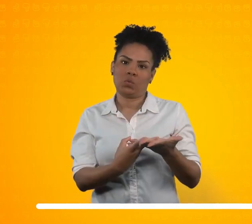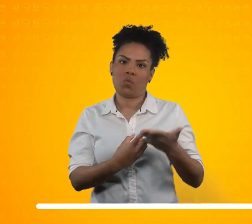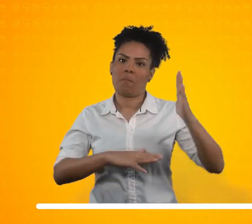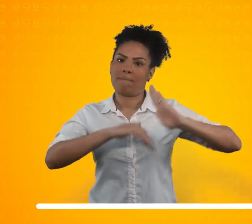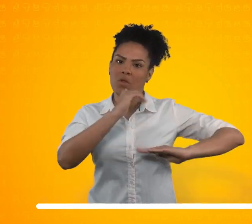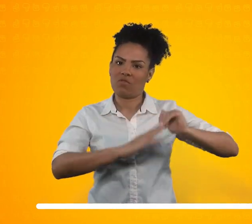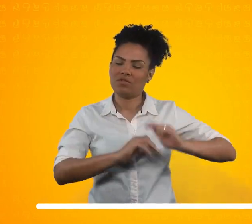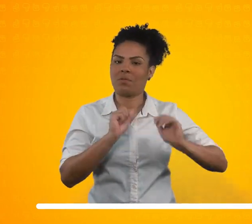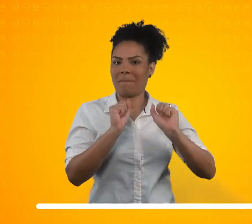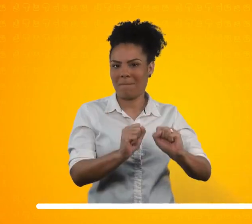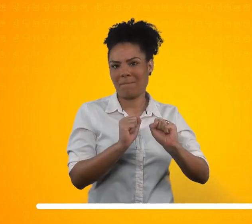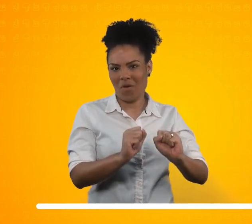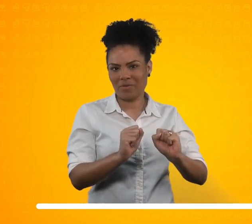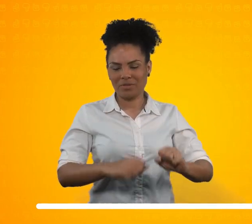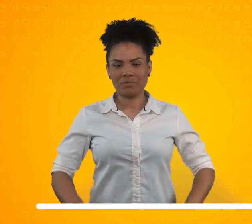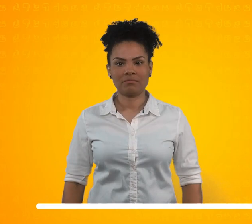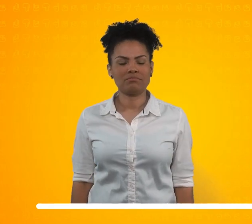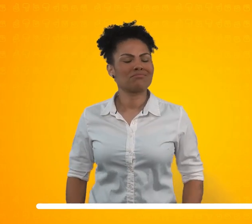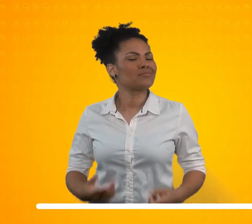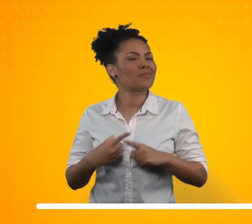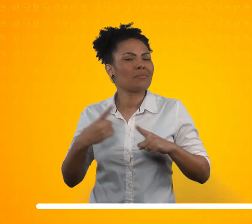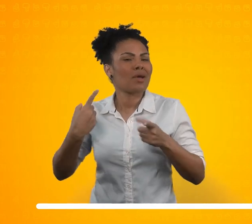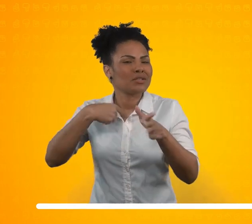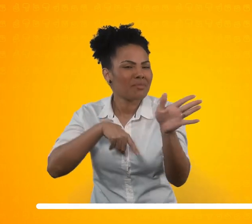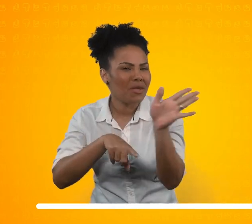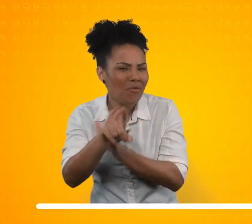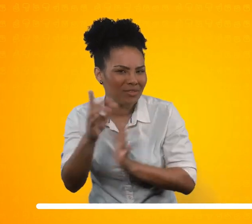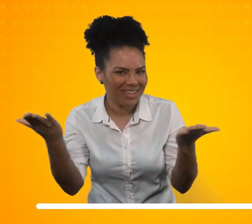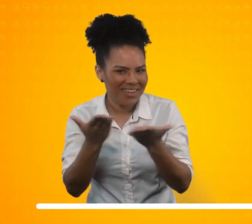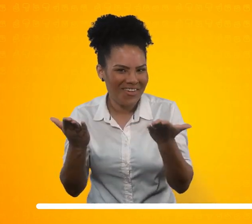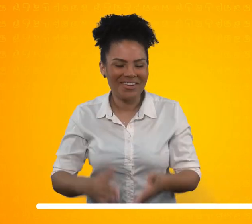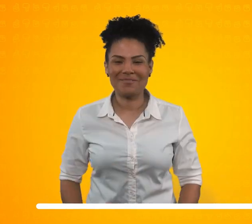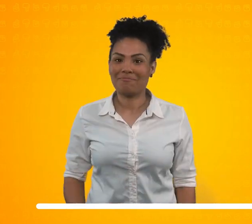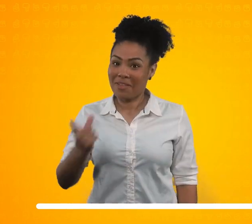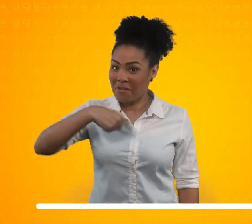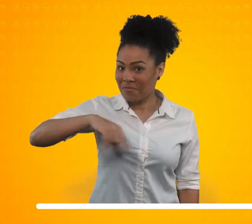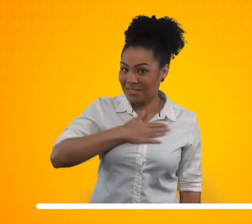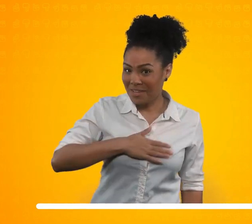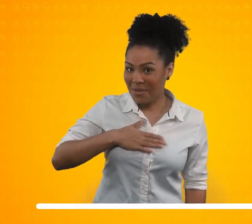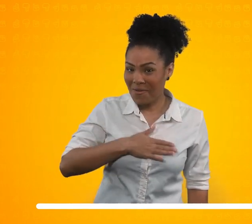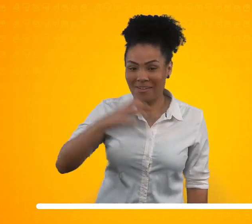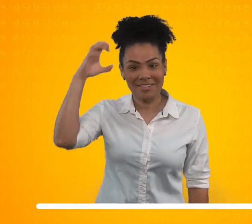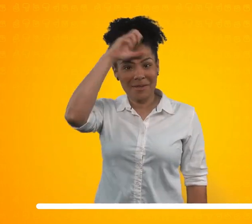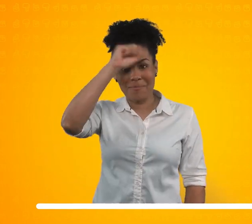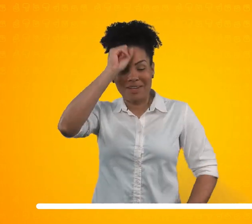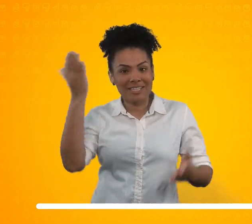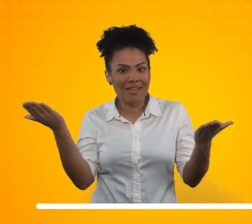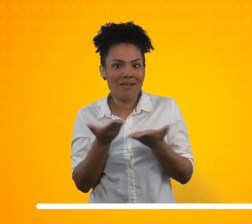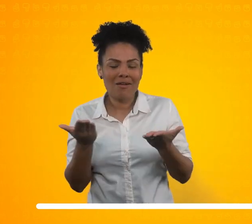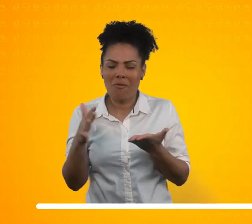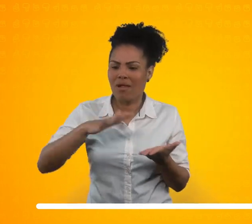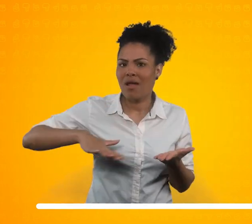uma pergunta para te fazer. Você está gostando de aprender em quais áreas o tradutor e intérprete podem atuar?